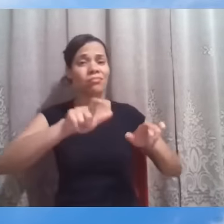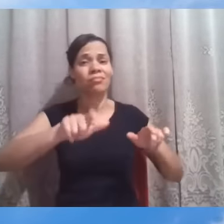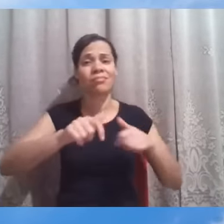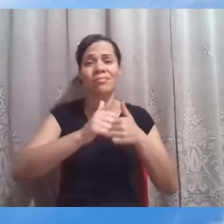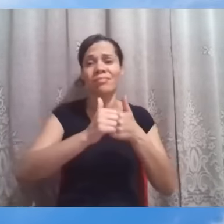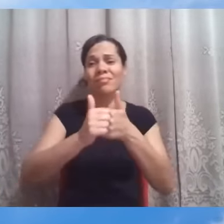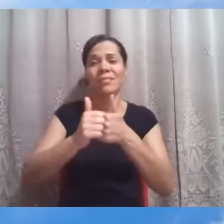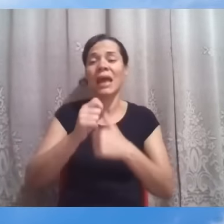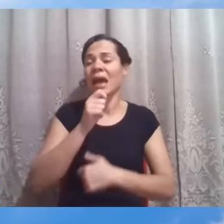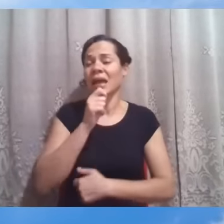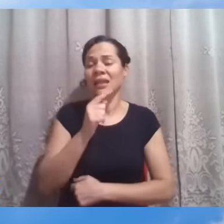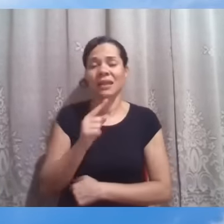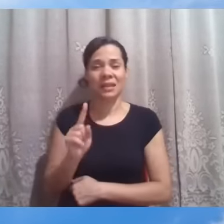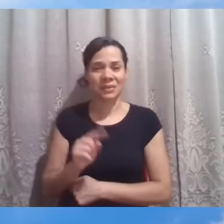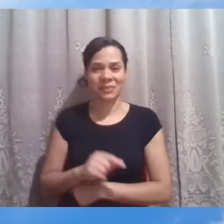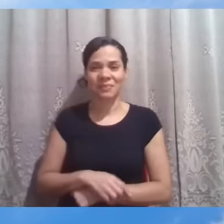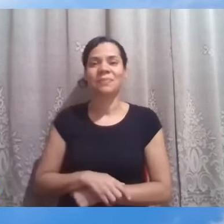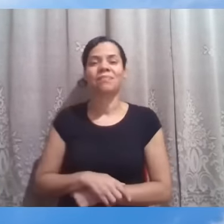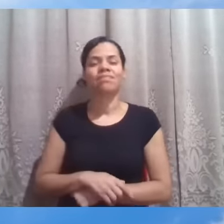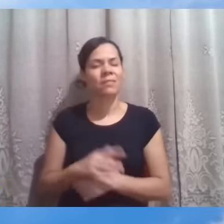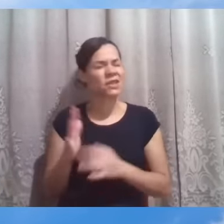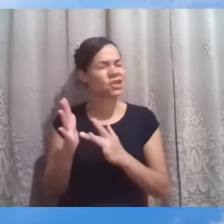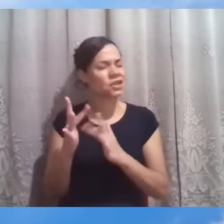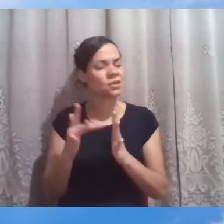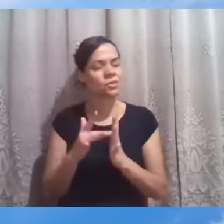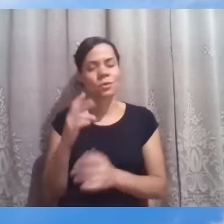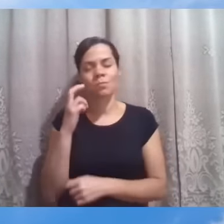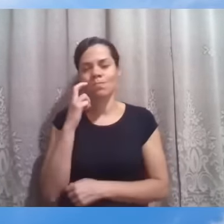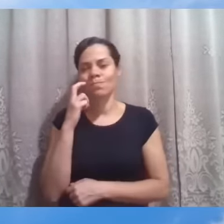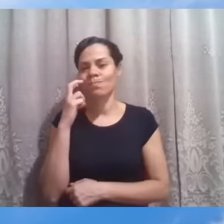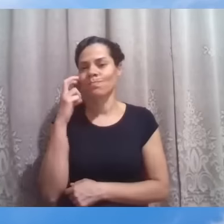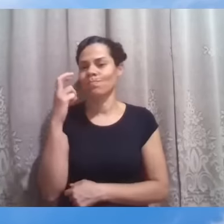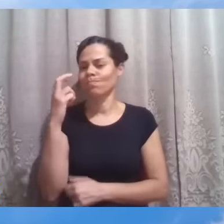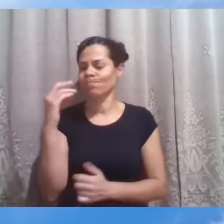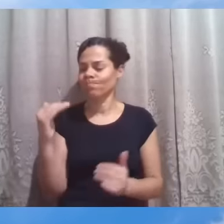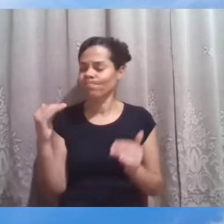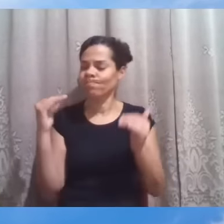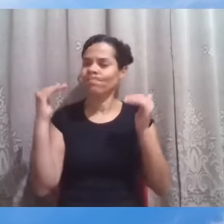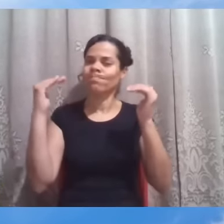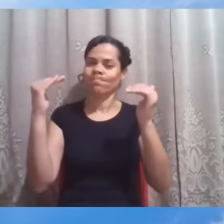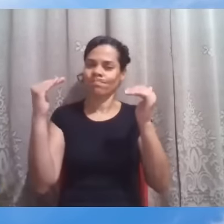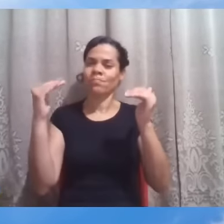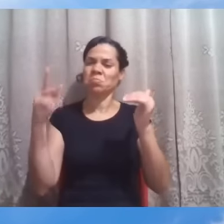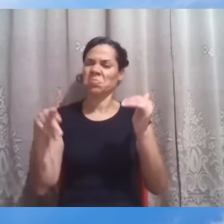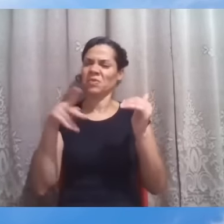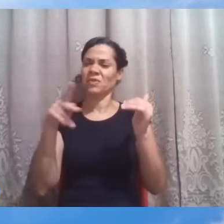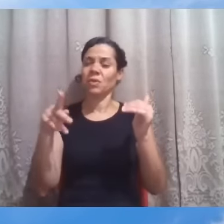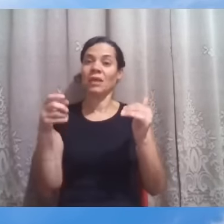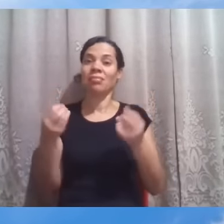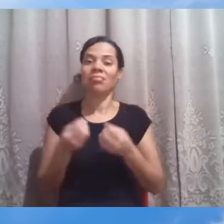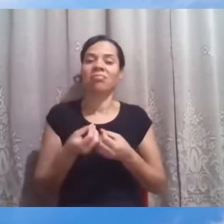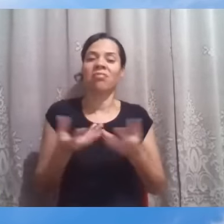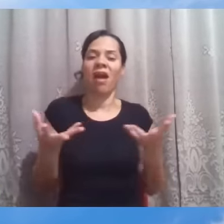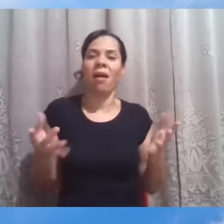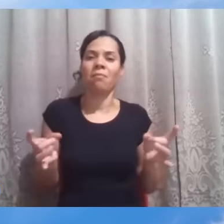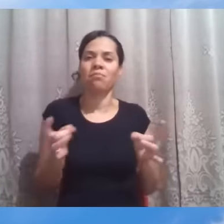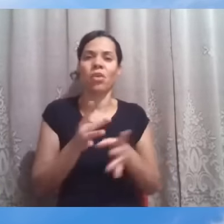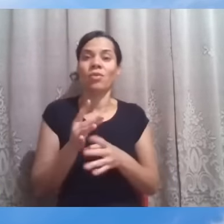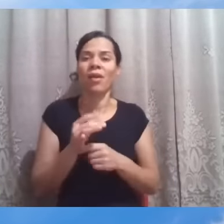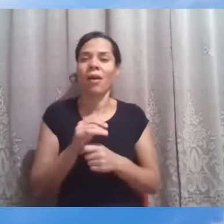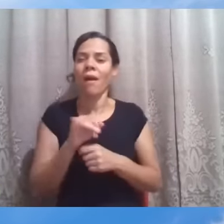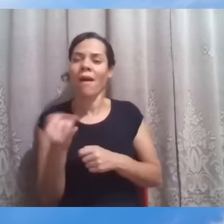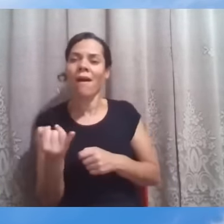então, Jesus é muito sábio, né? É um educador por excelência, ele não vai trazendo as respostas prontas, ele vai dando ocasião